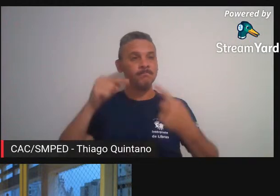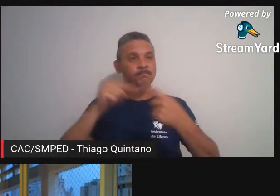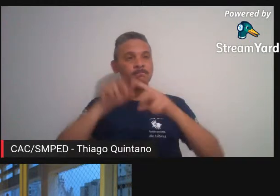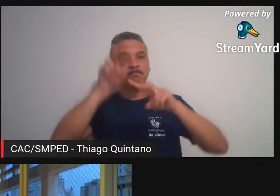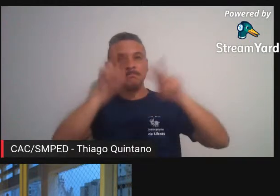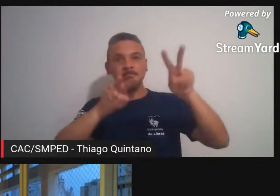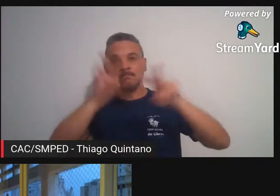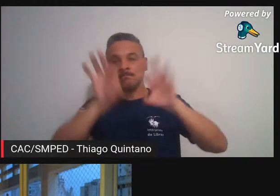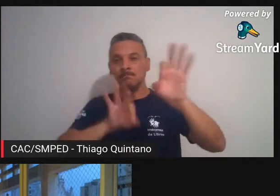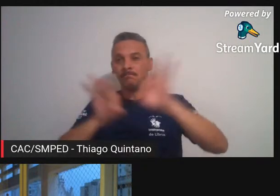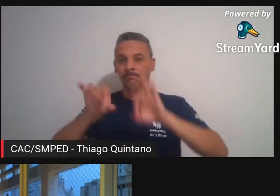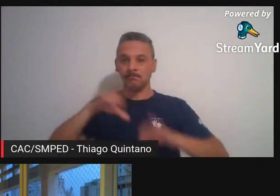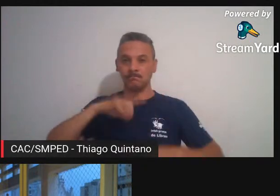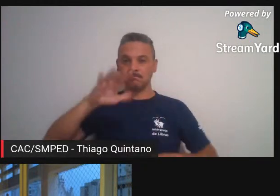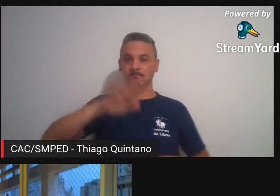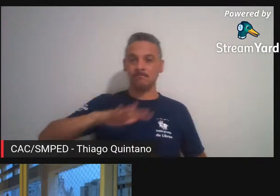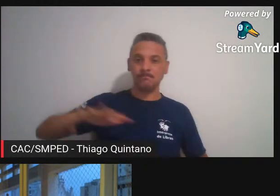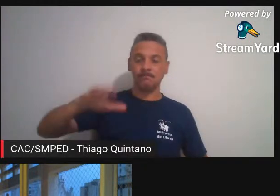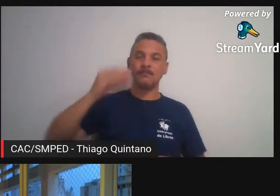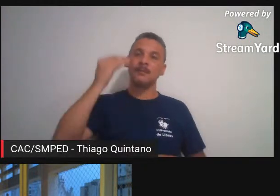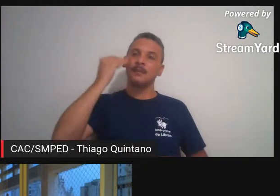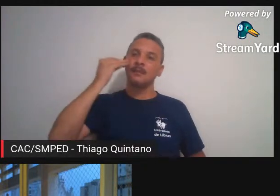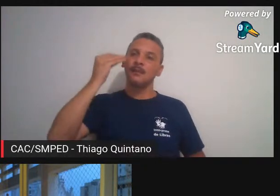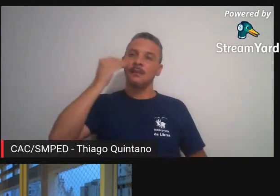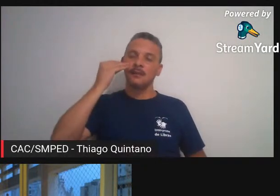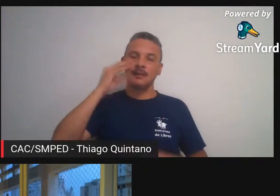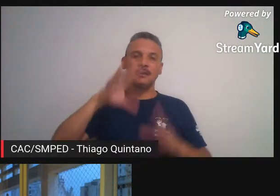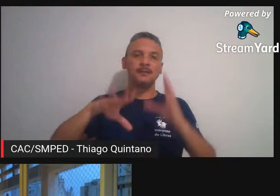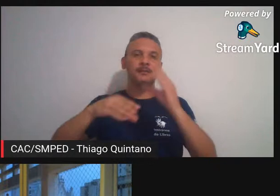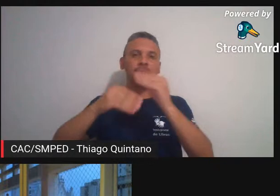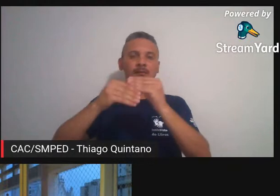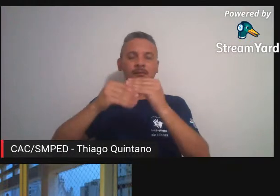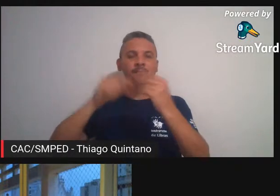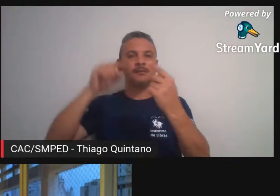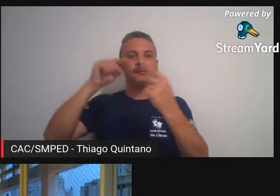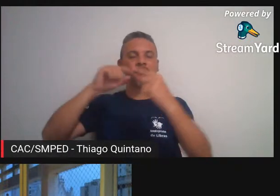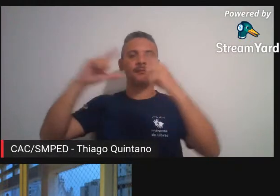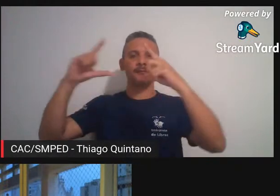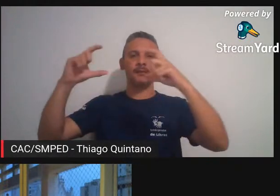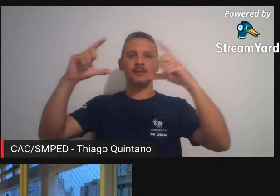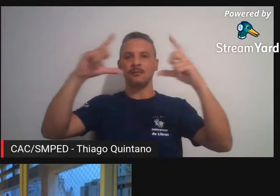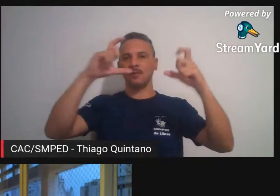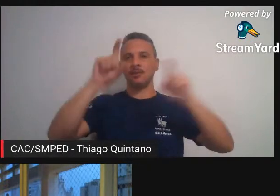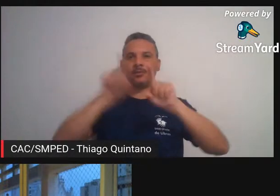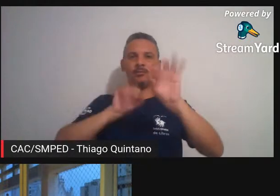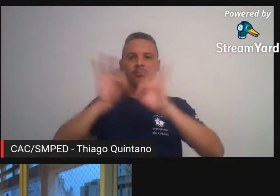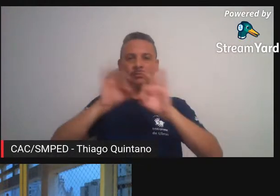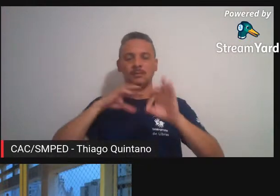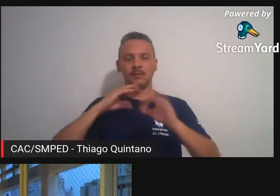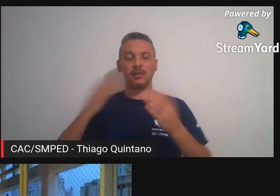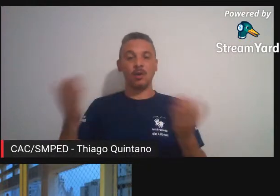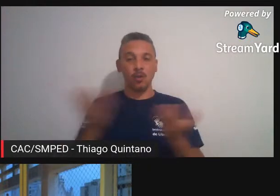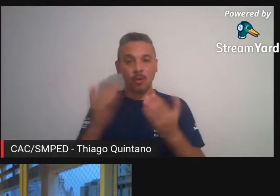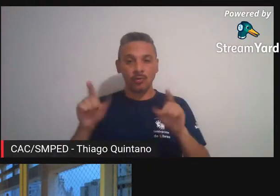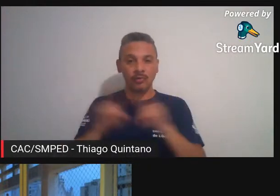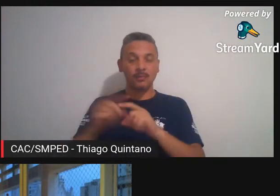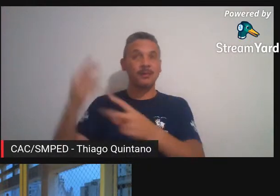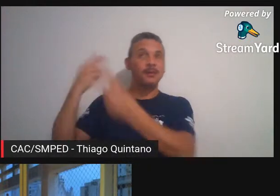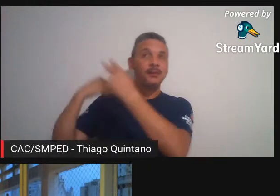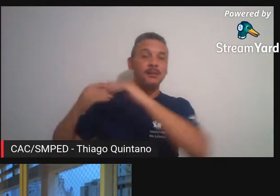deste acervo e tentar a sua complementação com a fotografia moderna e a fotografia